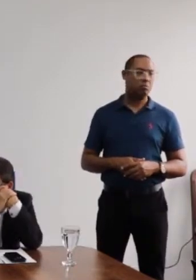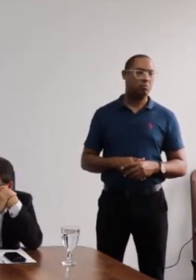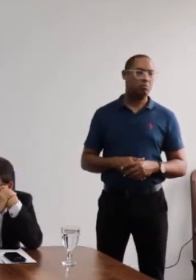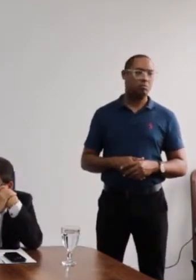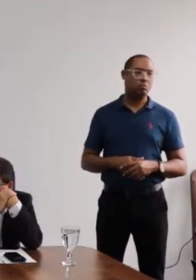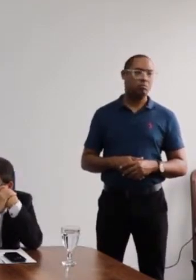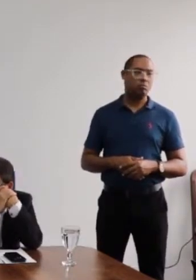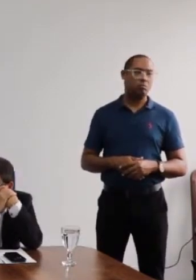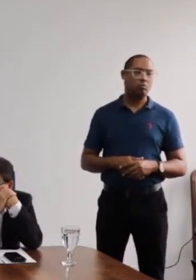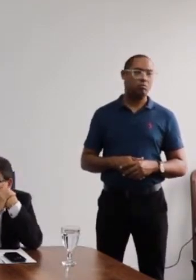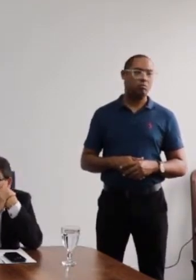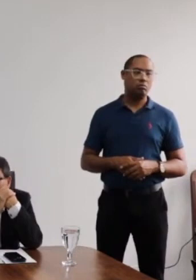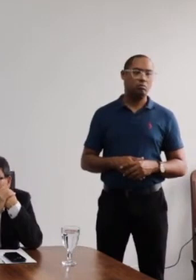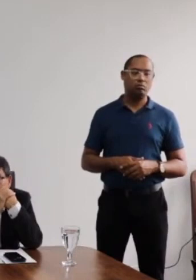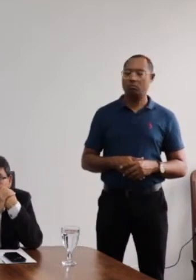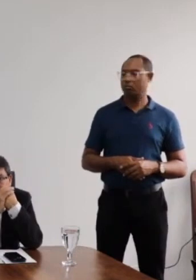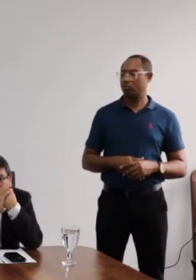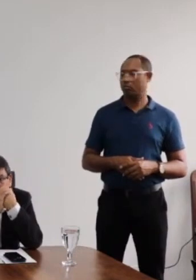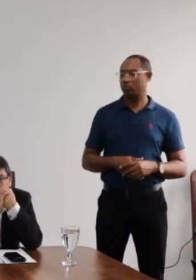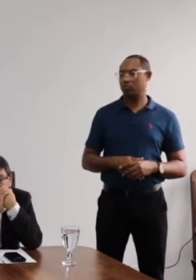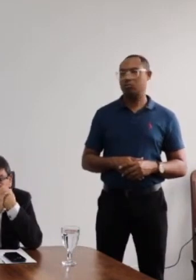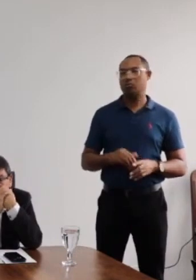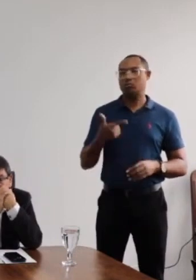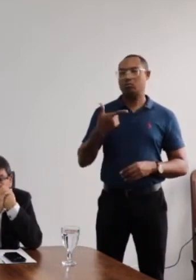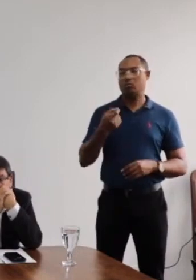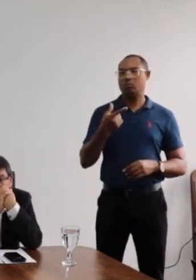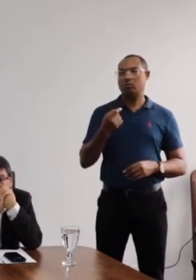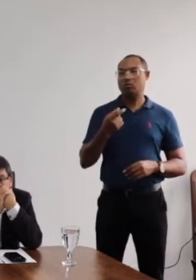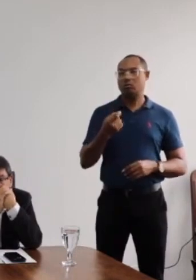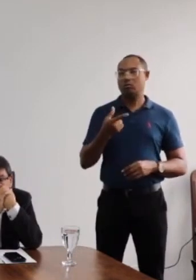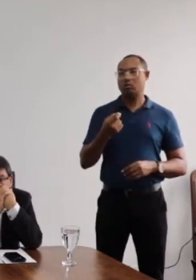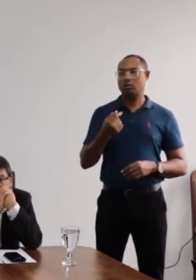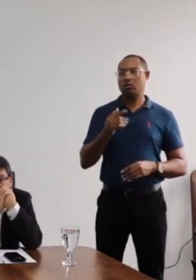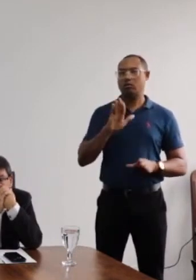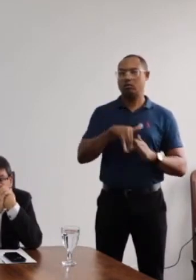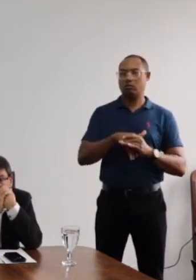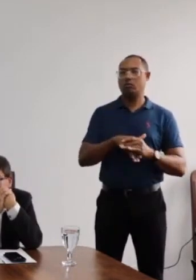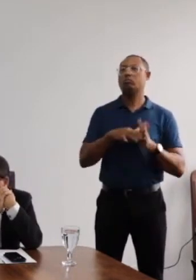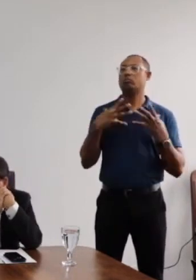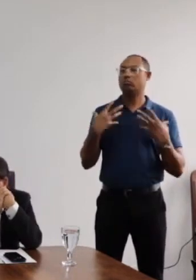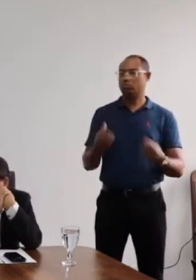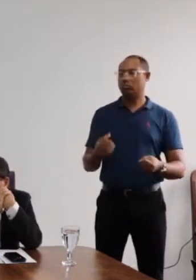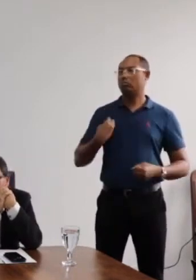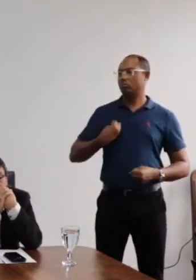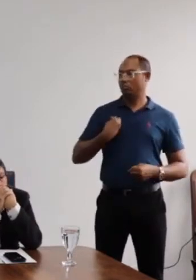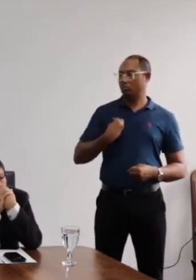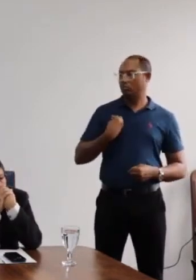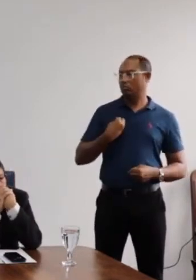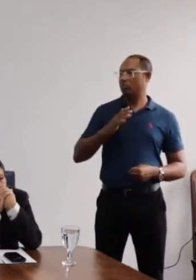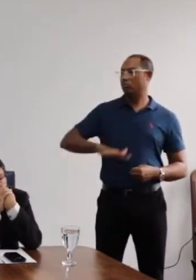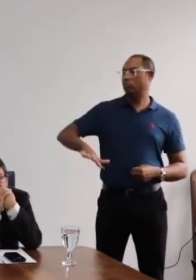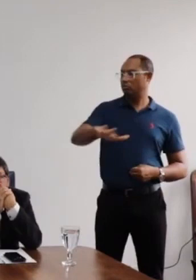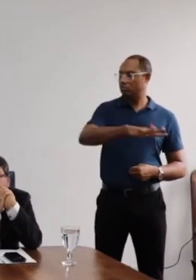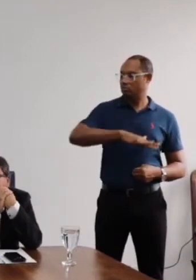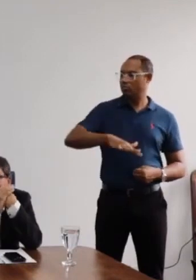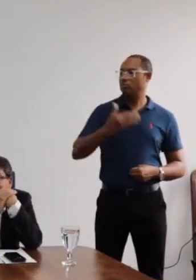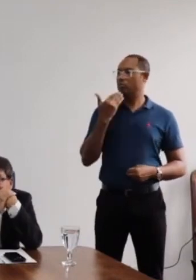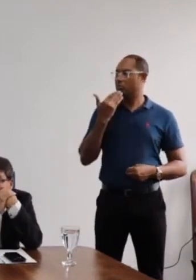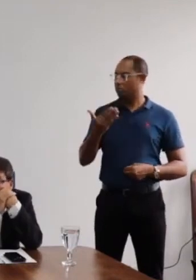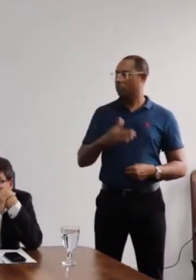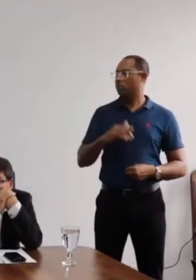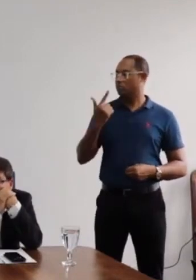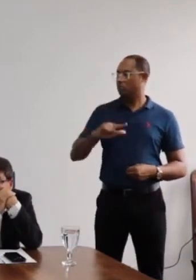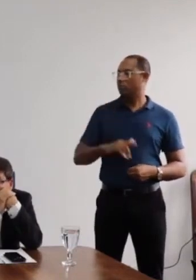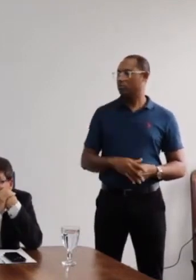Pronto, 20 votos favoráveis. Nós temos, nesse momento, 20 conselheiros e conselheiras presentes no recinto. Solicito aqui que seja